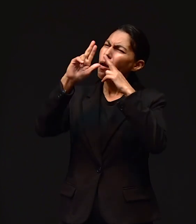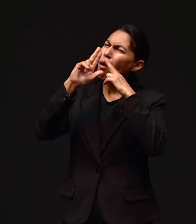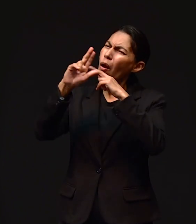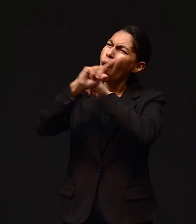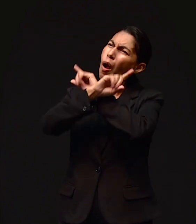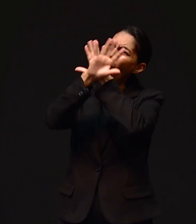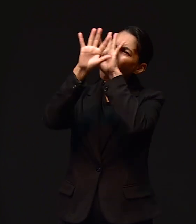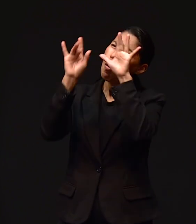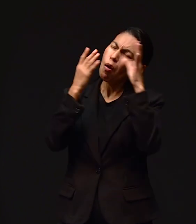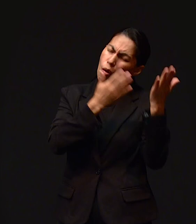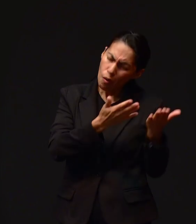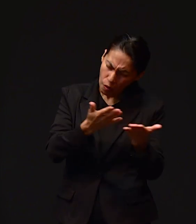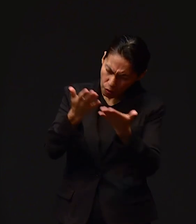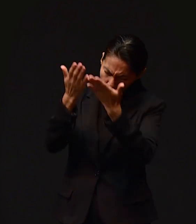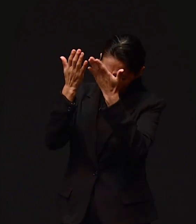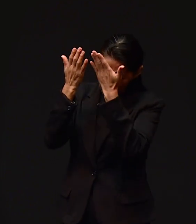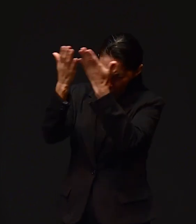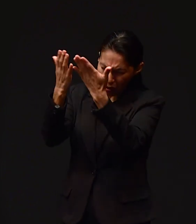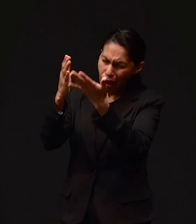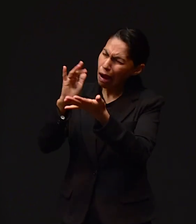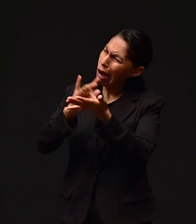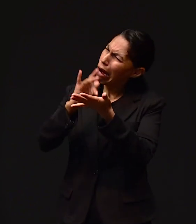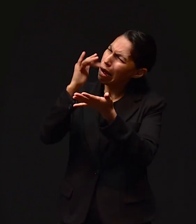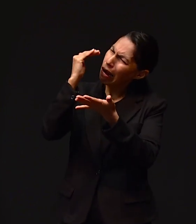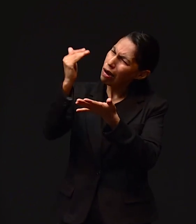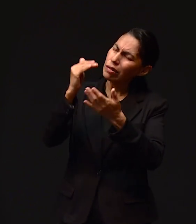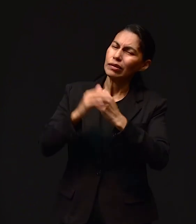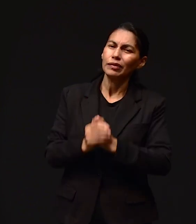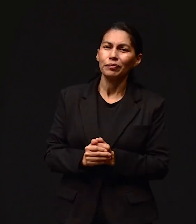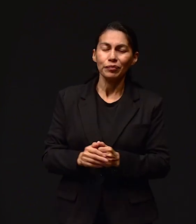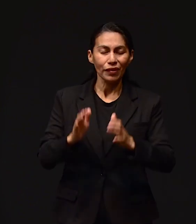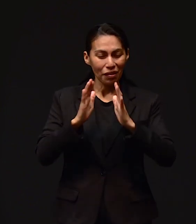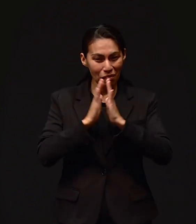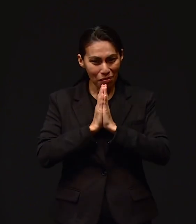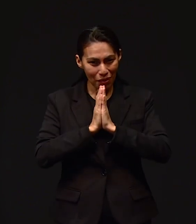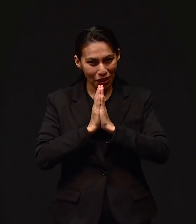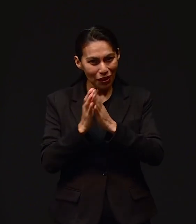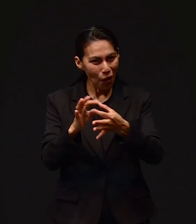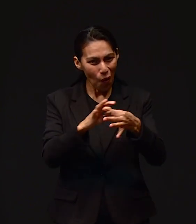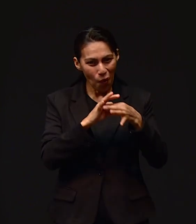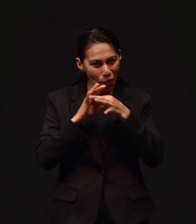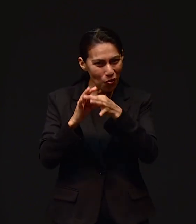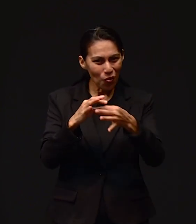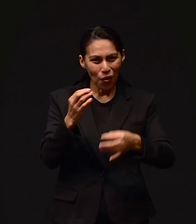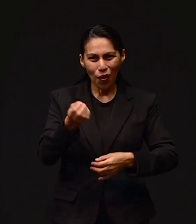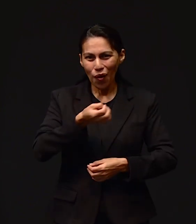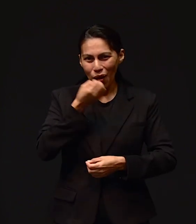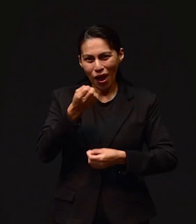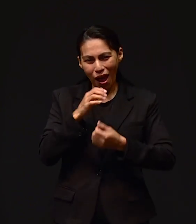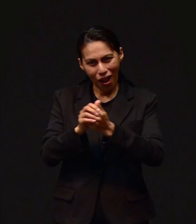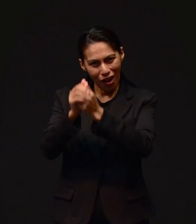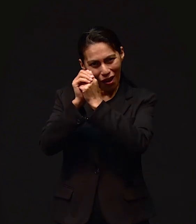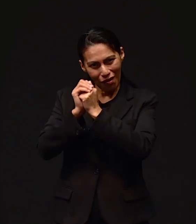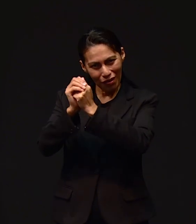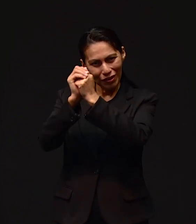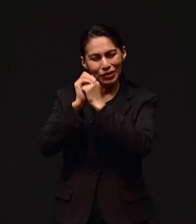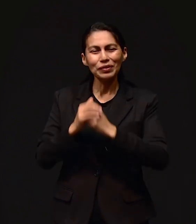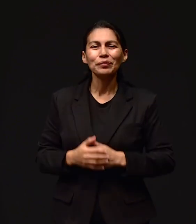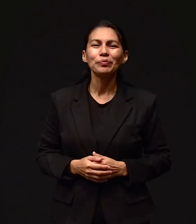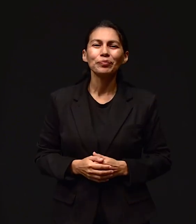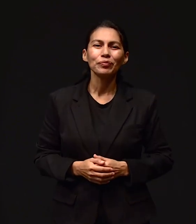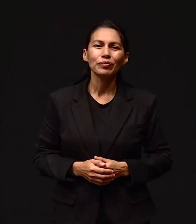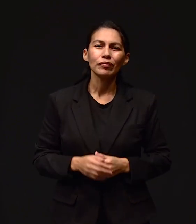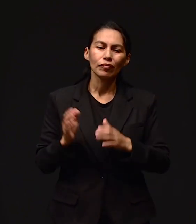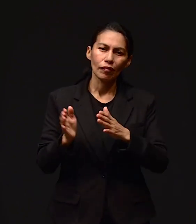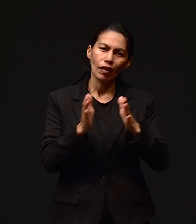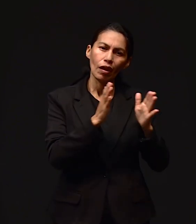y honor a su bendito nombre Amén Nos unimos a ti en alabanza Por una pareja e hijos Por una familia de